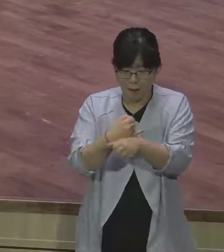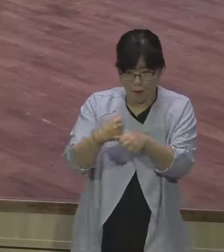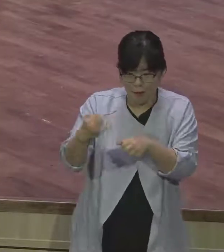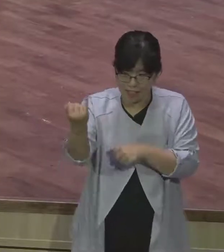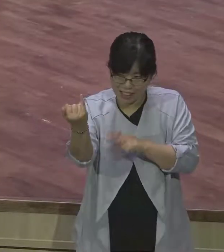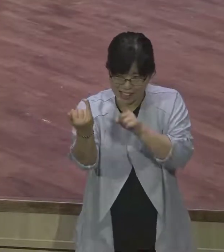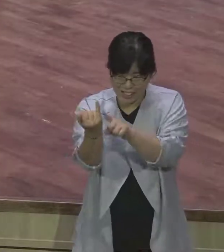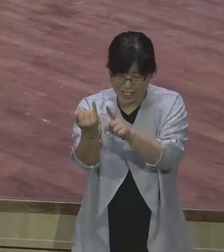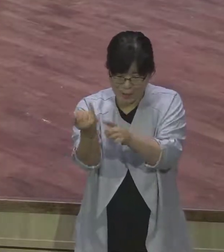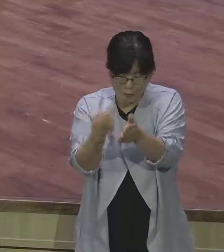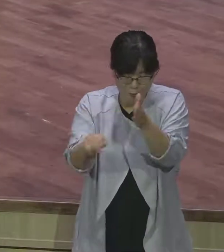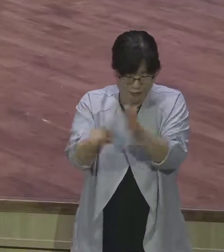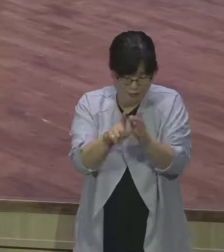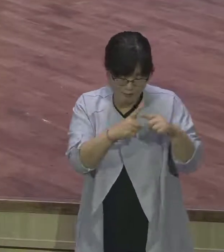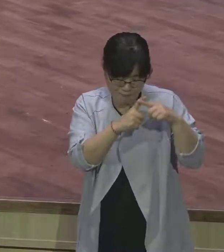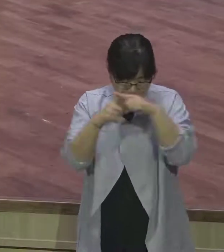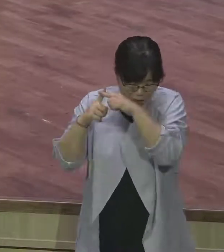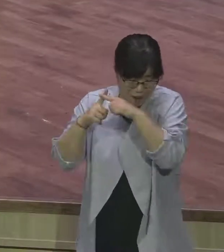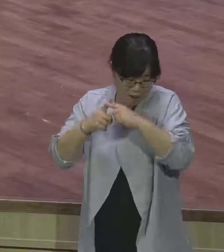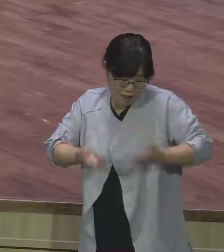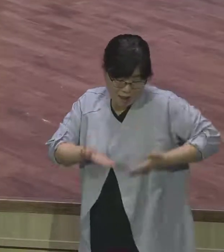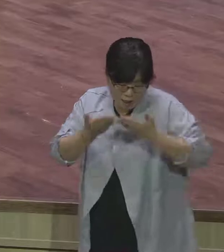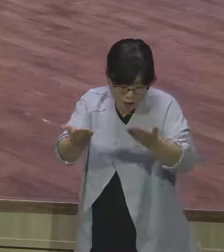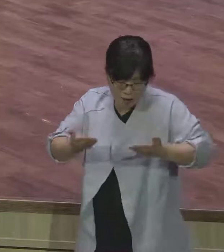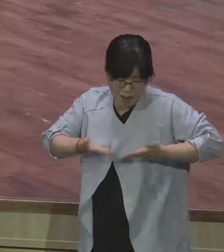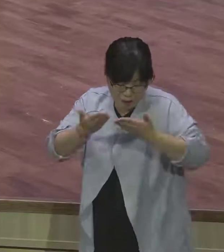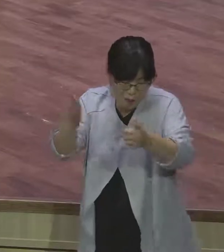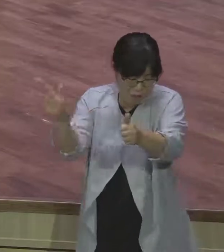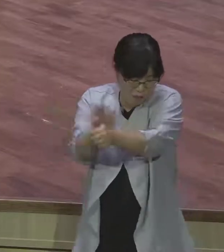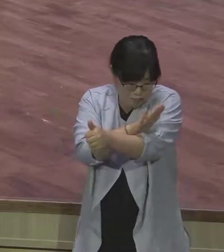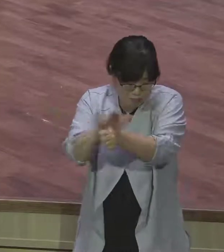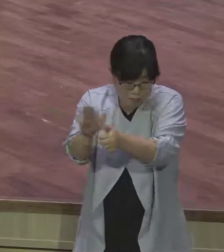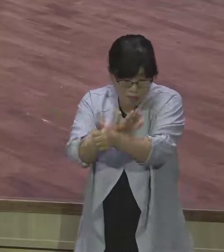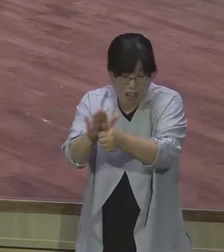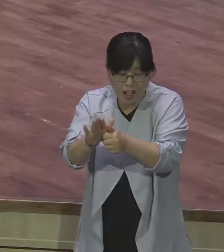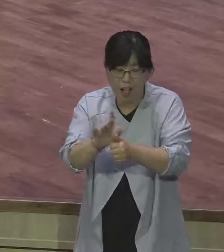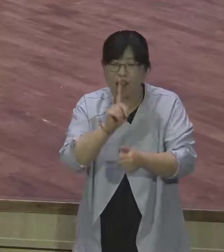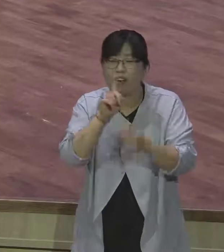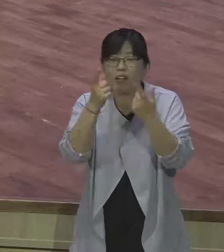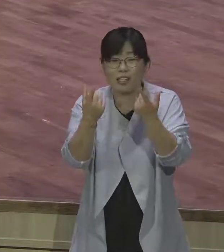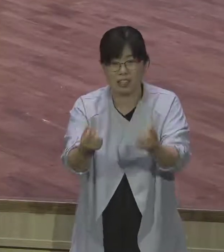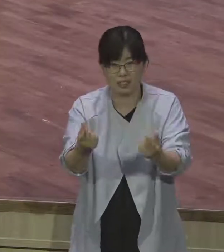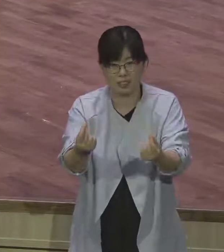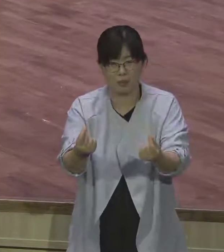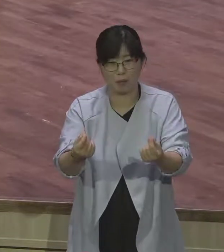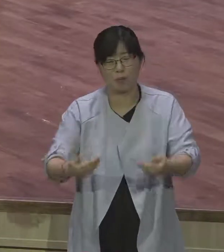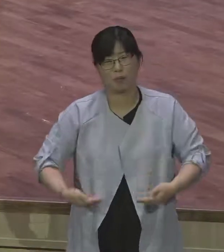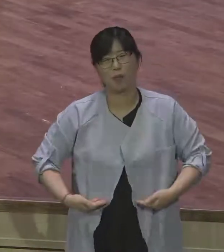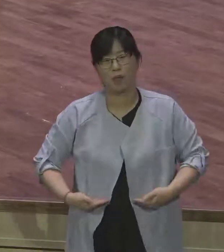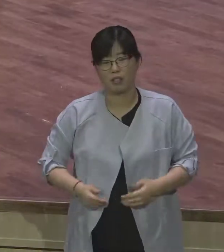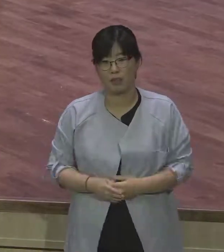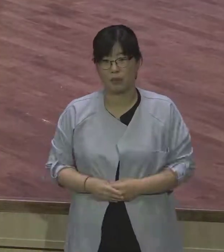빠지면 뭐요. 연애를 하게 되면 어떻게 해선지 서로 만나려고 하고 그냥 말로